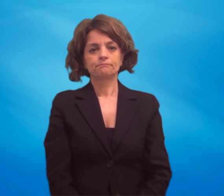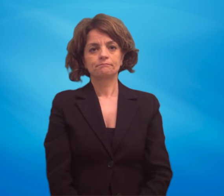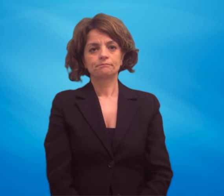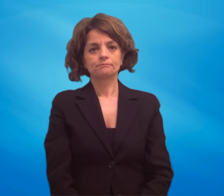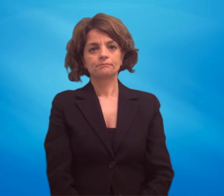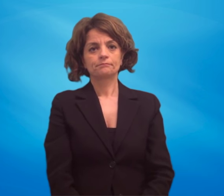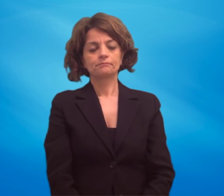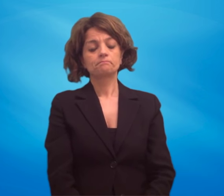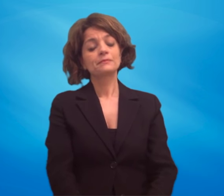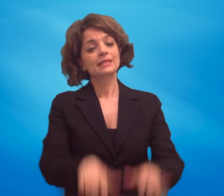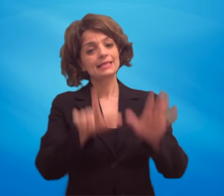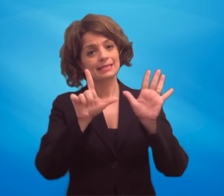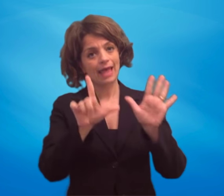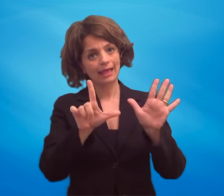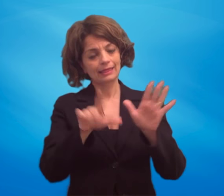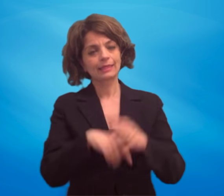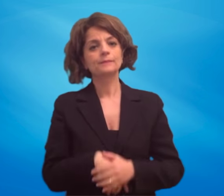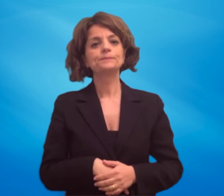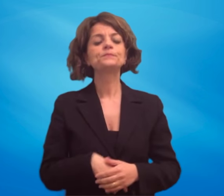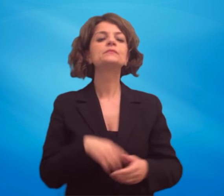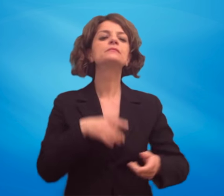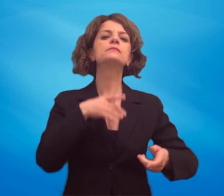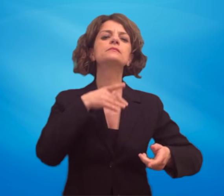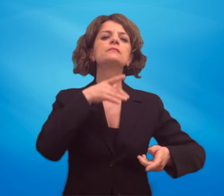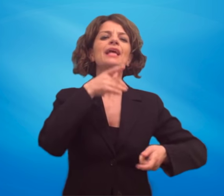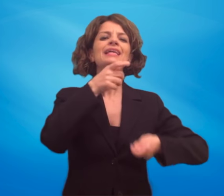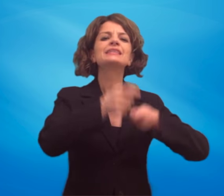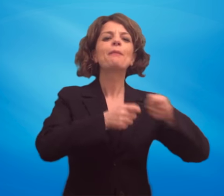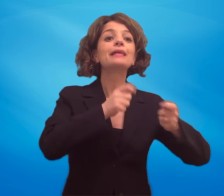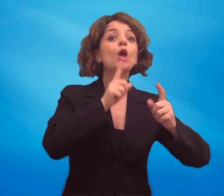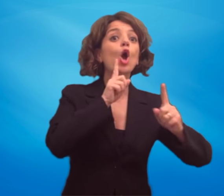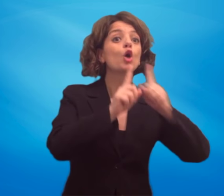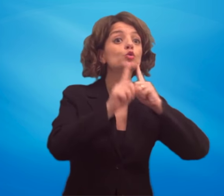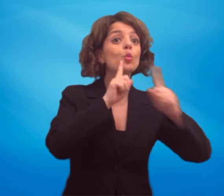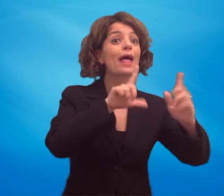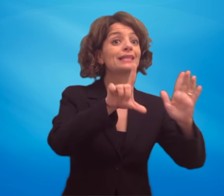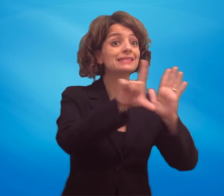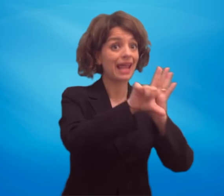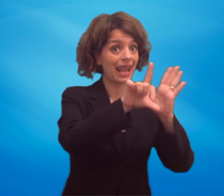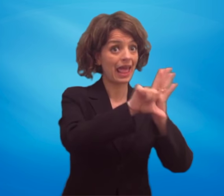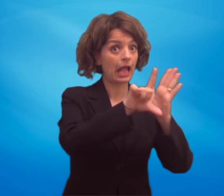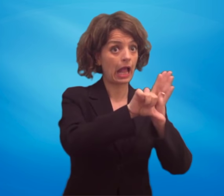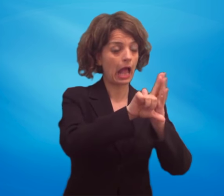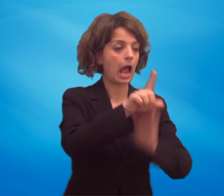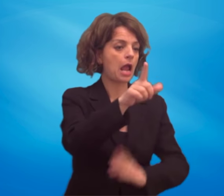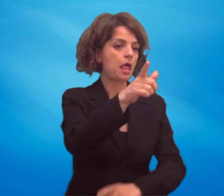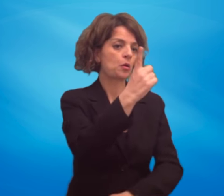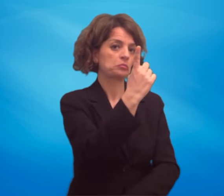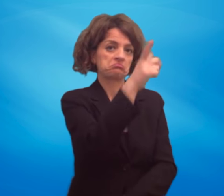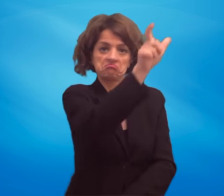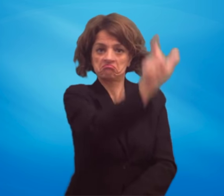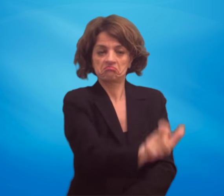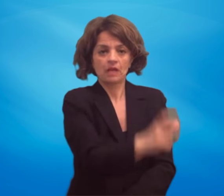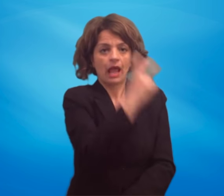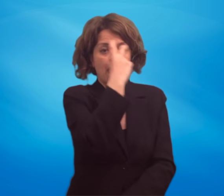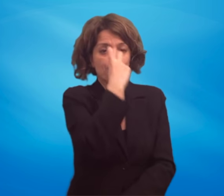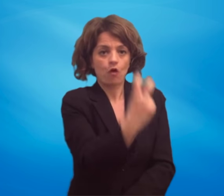7. Voci di spesa per consulenza legale in favore di un avvocato del territorio di Foggia